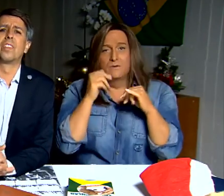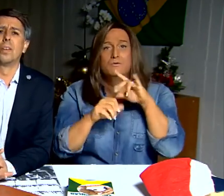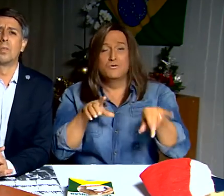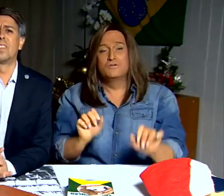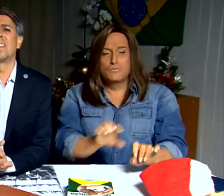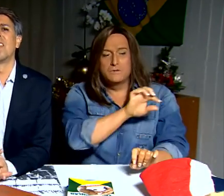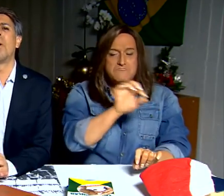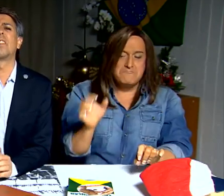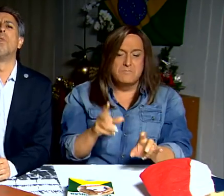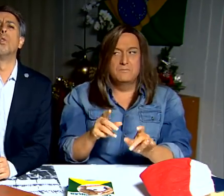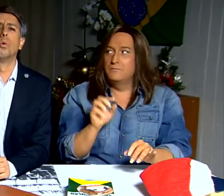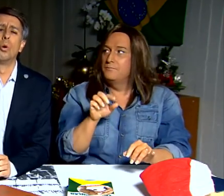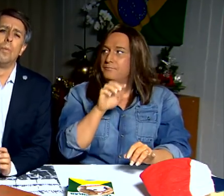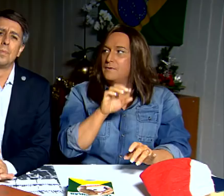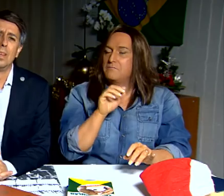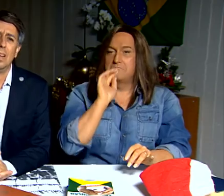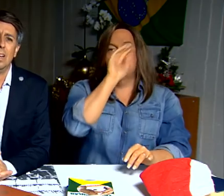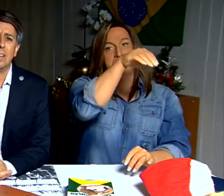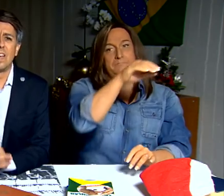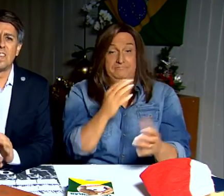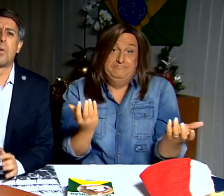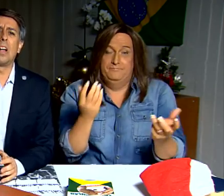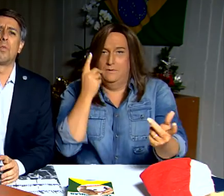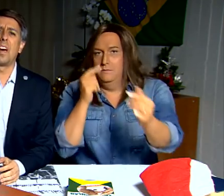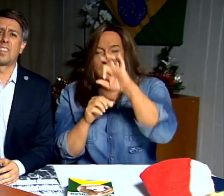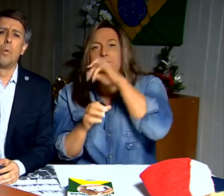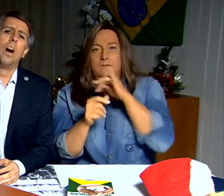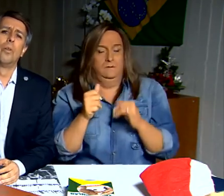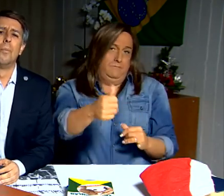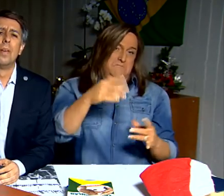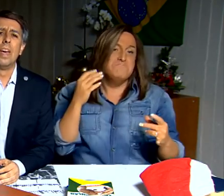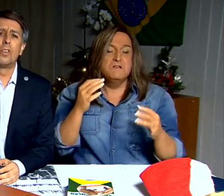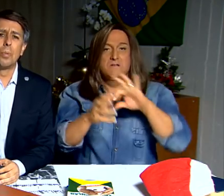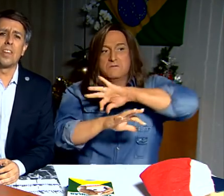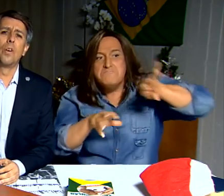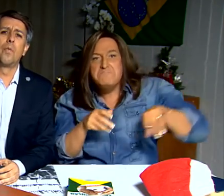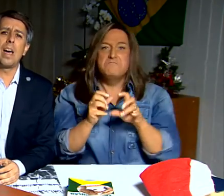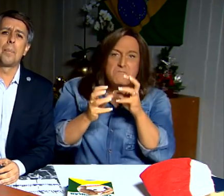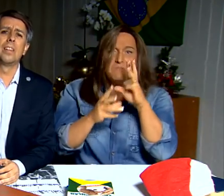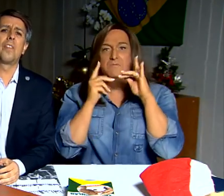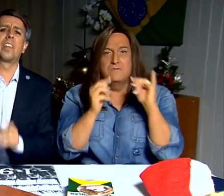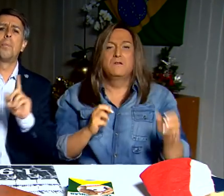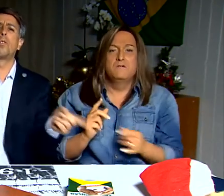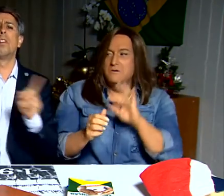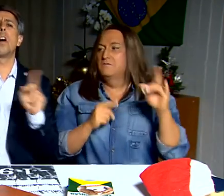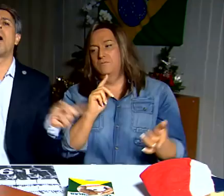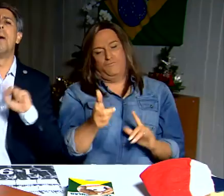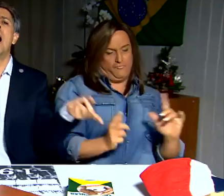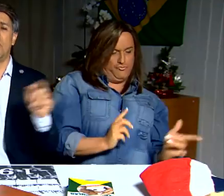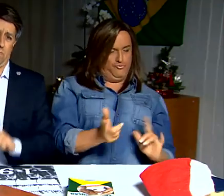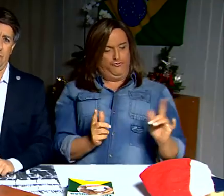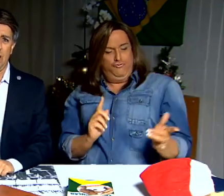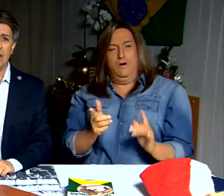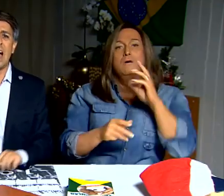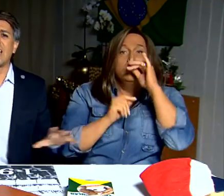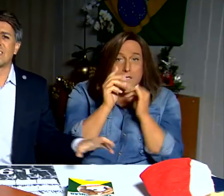1964 é o futuro. 64 vai ser o ano em que o Brasil vai aprender a fazer pistolinha com a